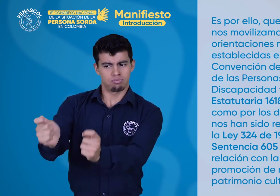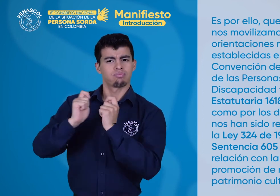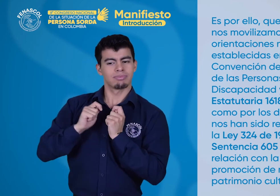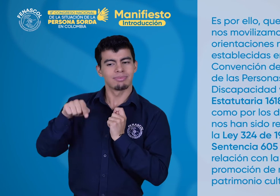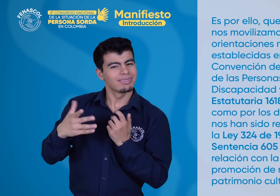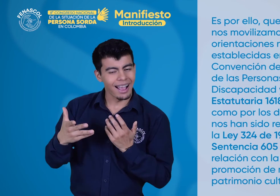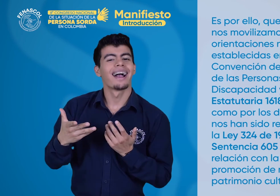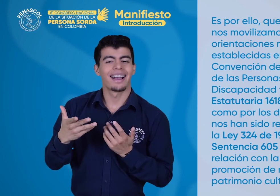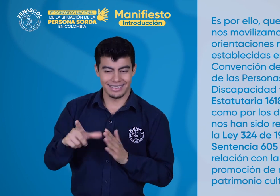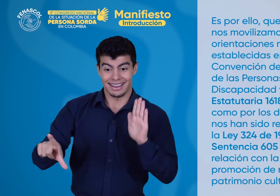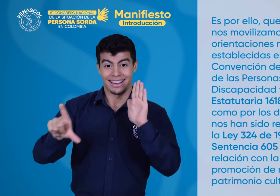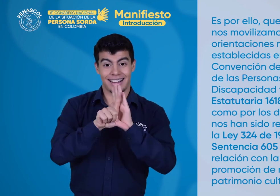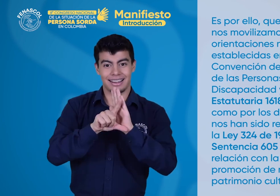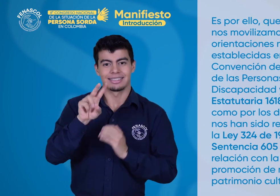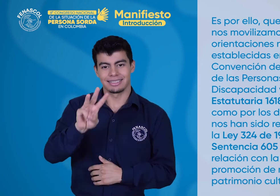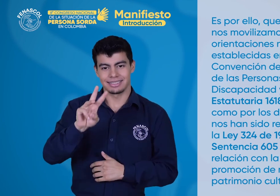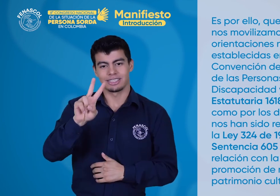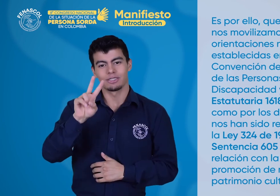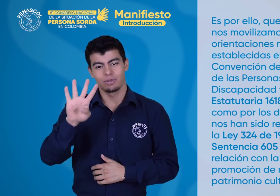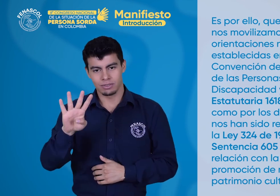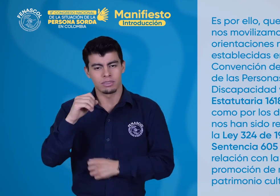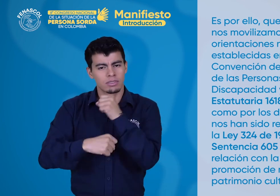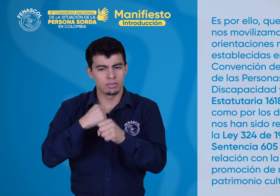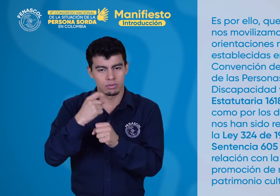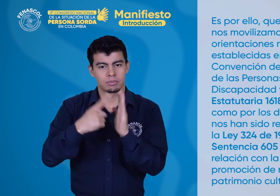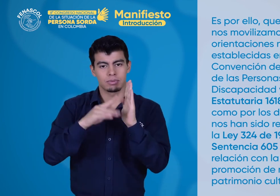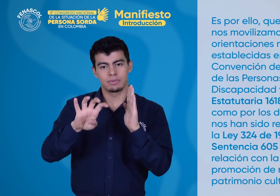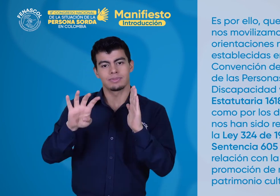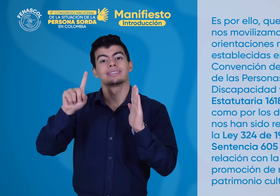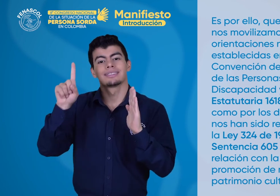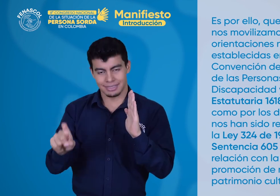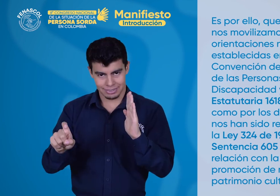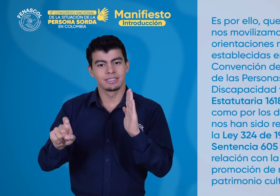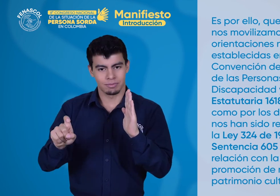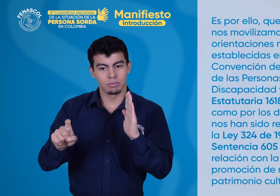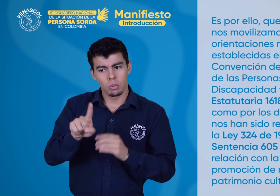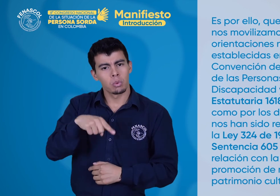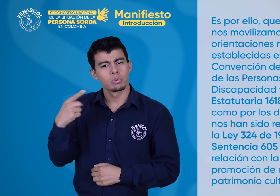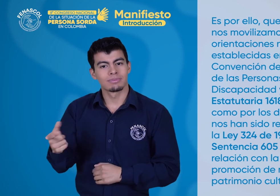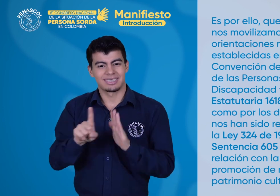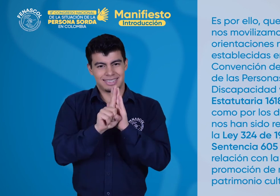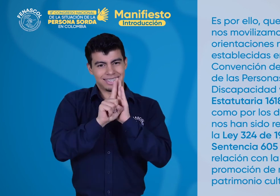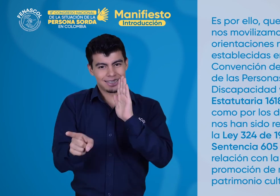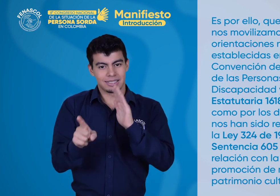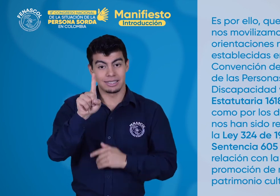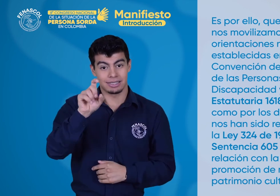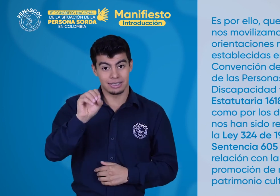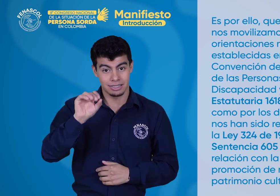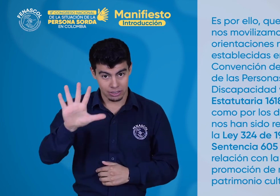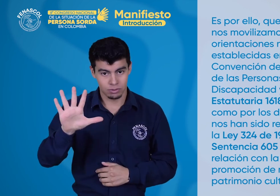que nos han sido reconocidos en la Ley 324 de 1996 y la Sentencia 605